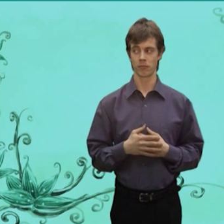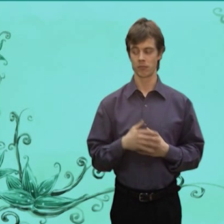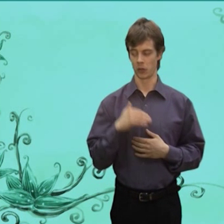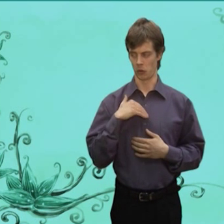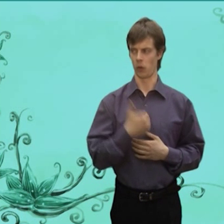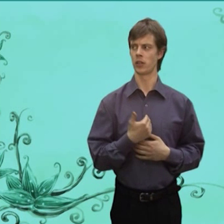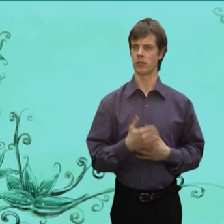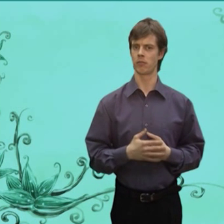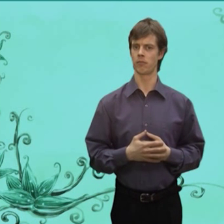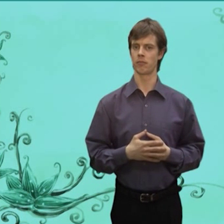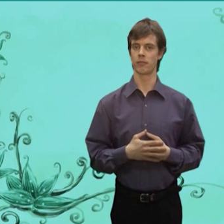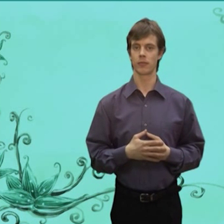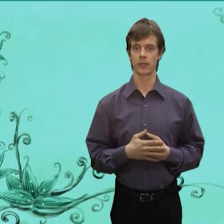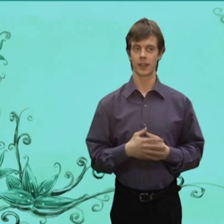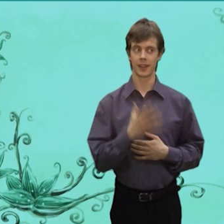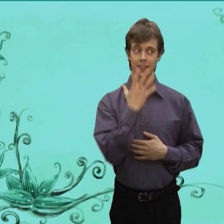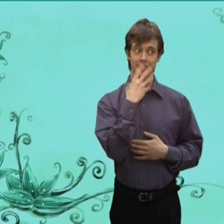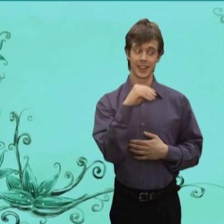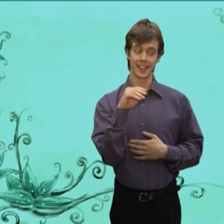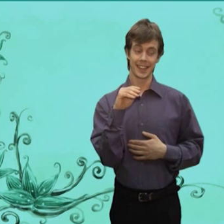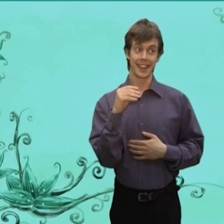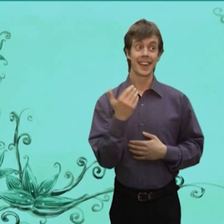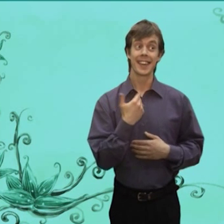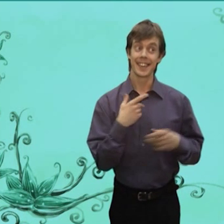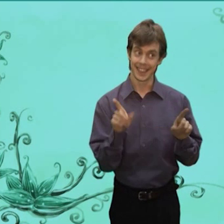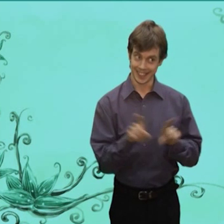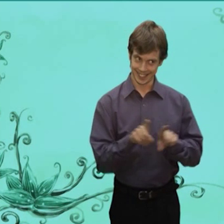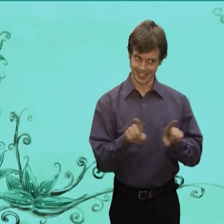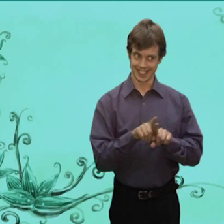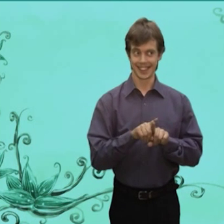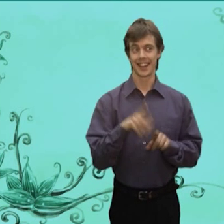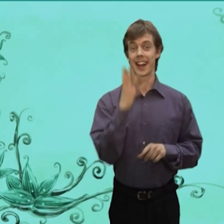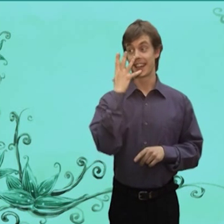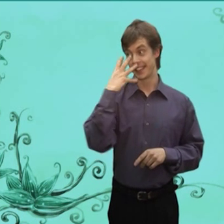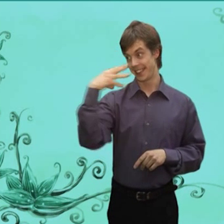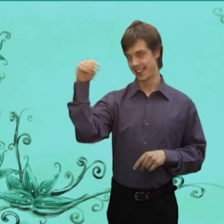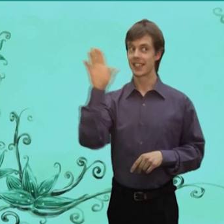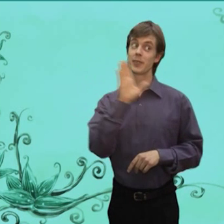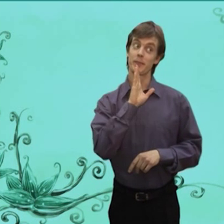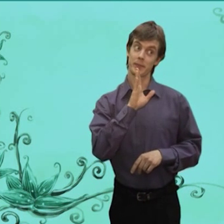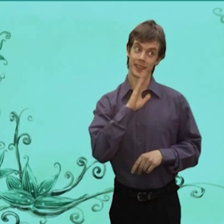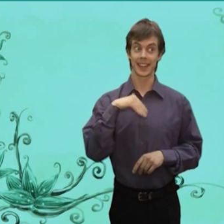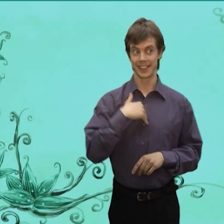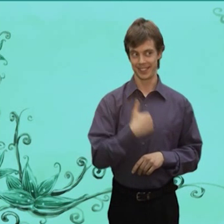Холост А я Лисица Девица